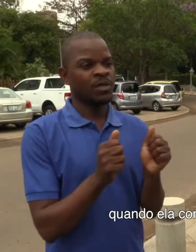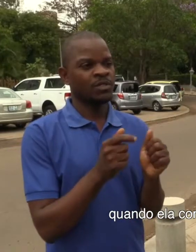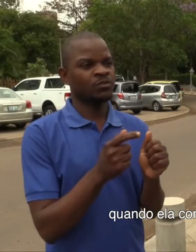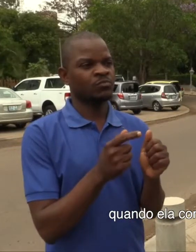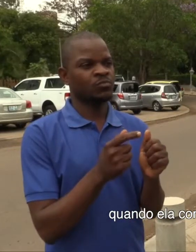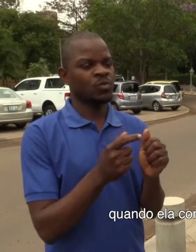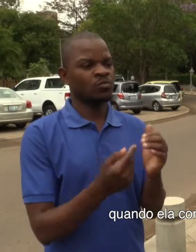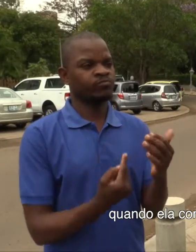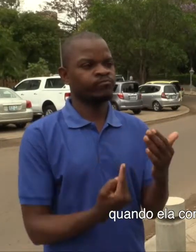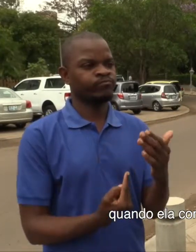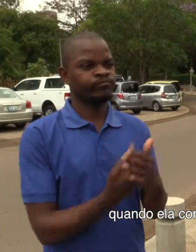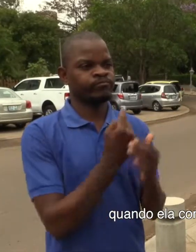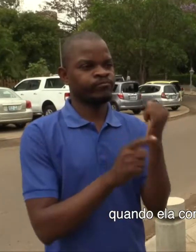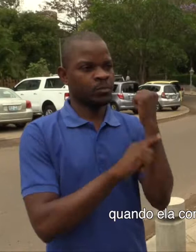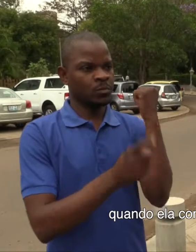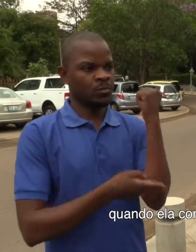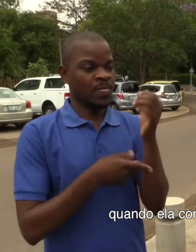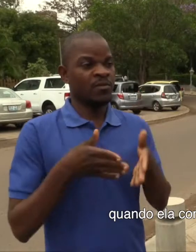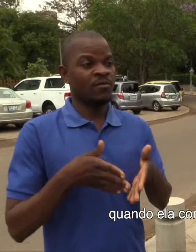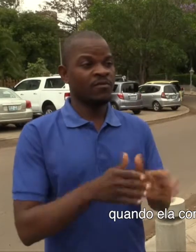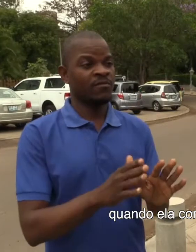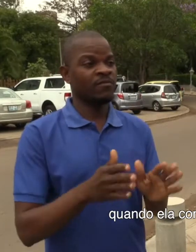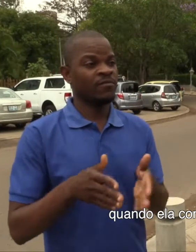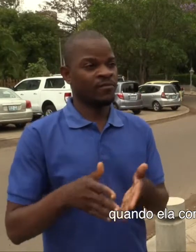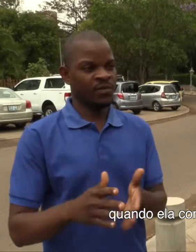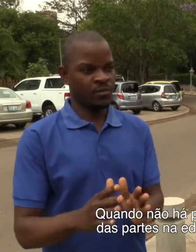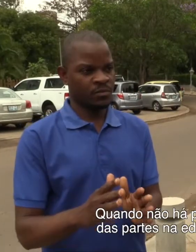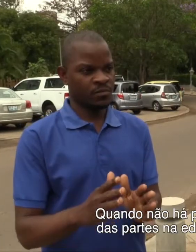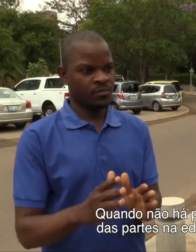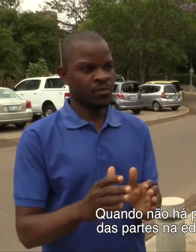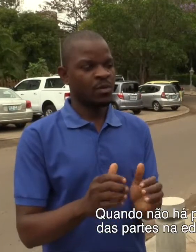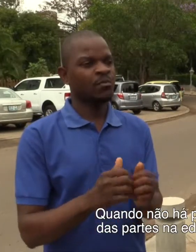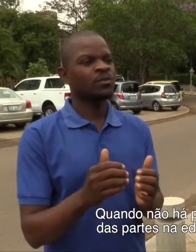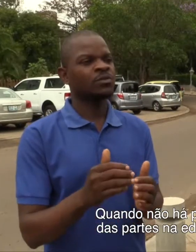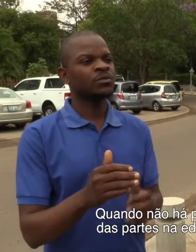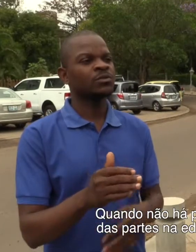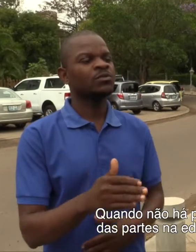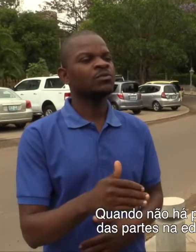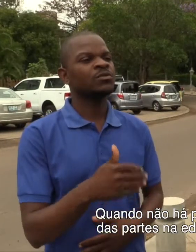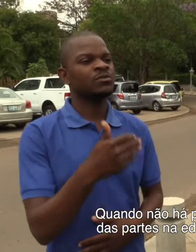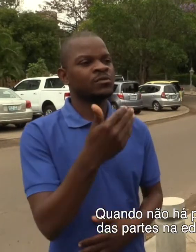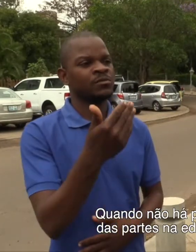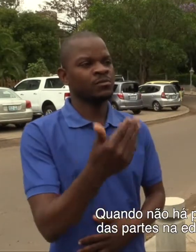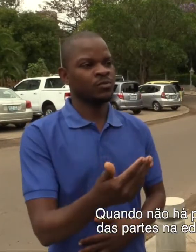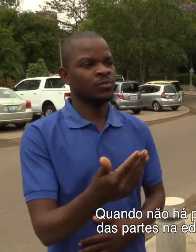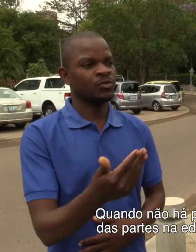concebe, ela gera filhos e depois automaticamente há uma espécie de